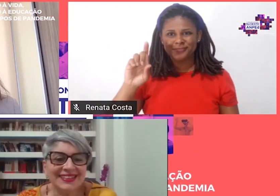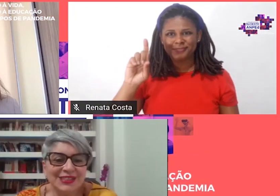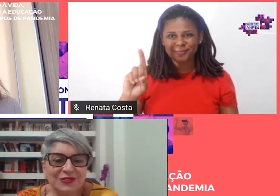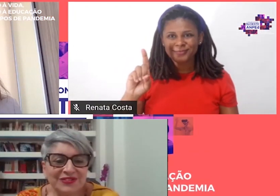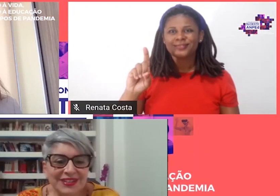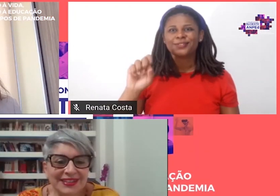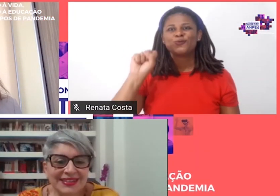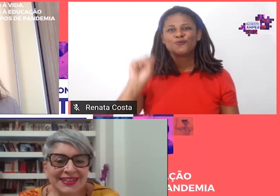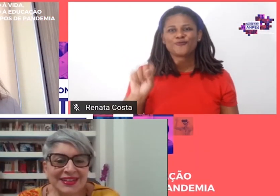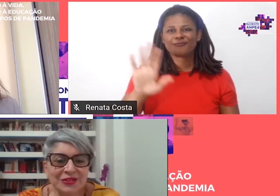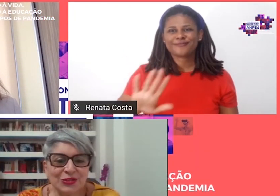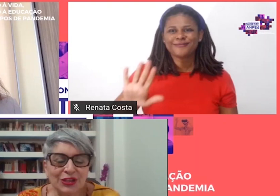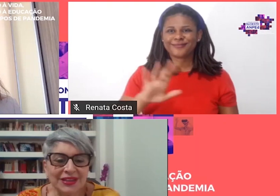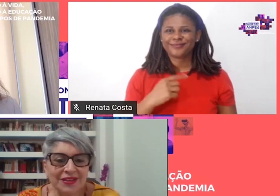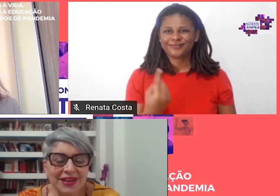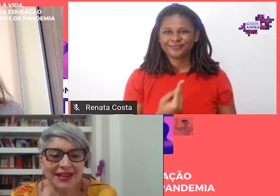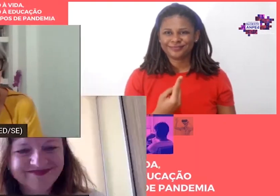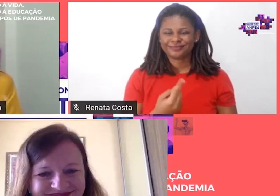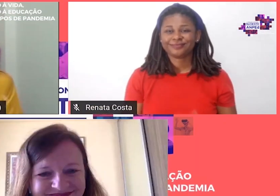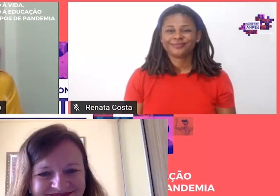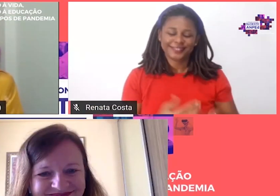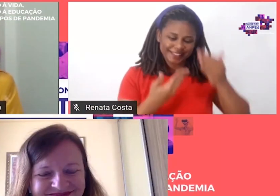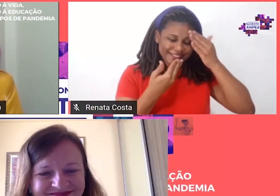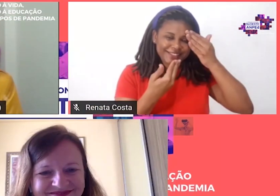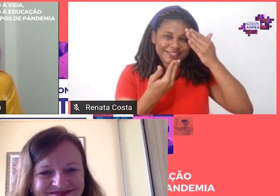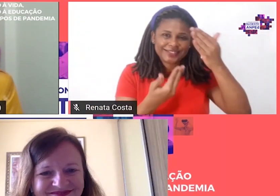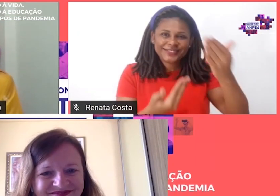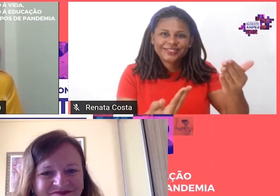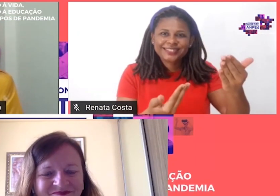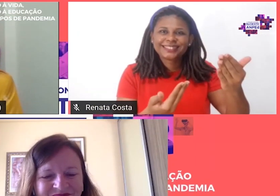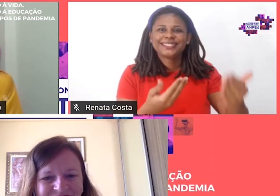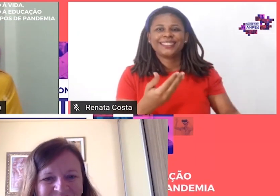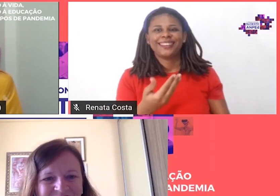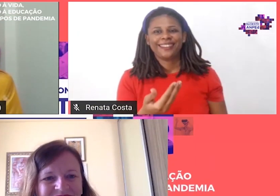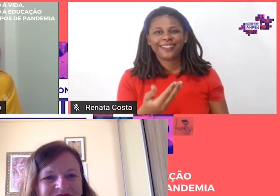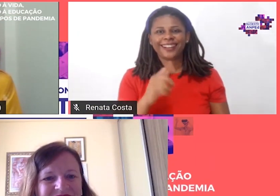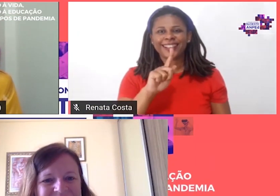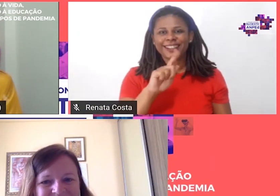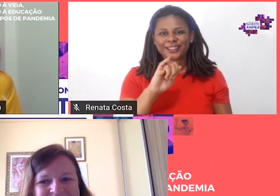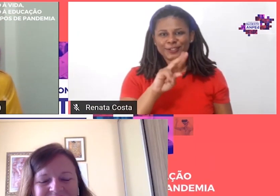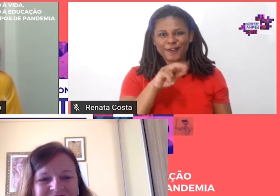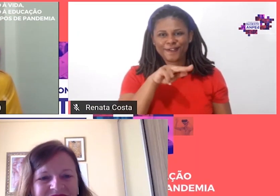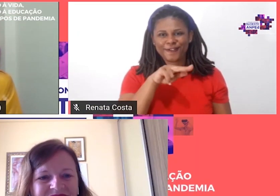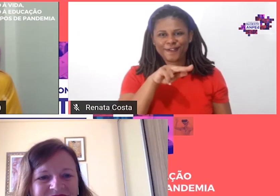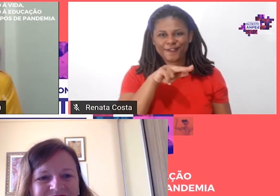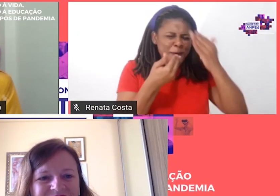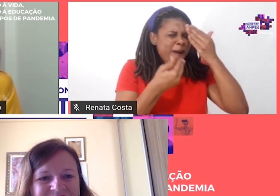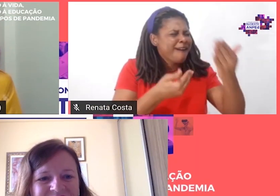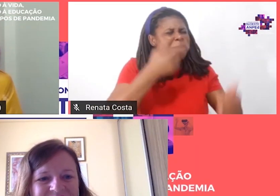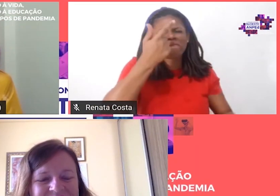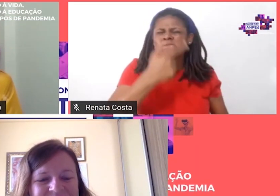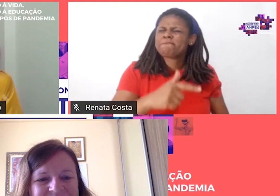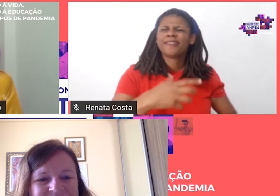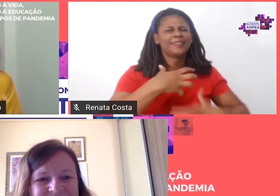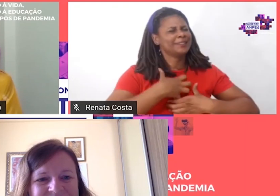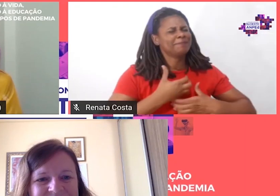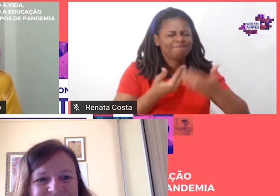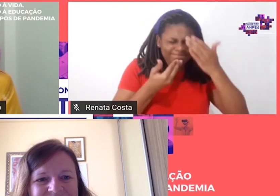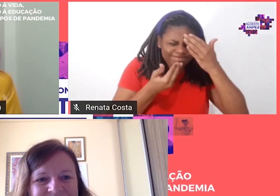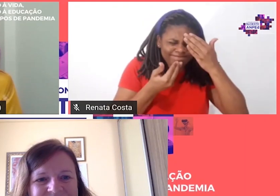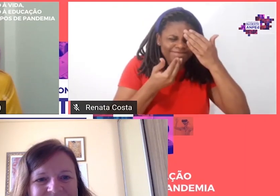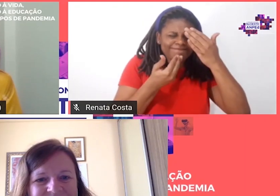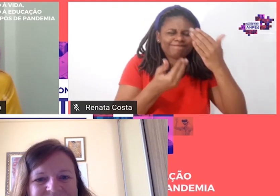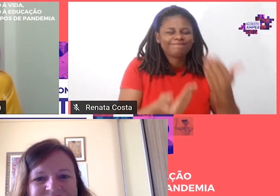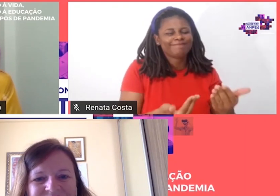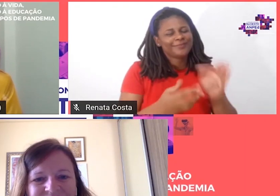Obrigada Giovana eu só tenho que agradecer cada vez mais e o meu agradecimento em nome da Amped